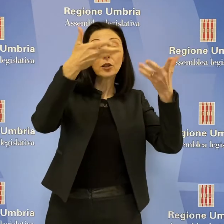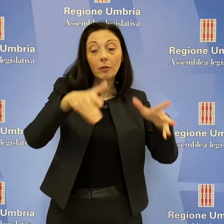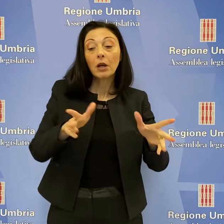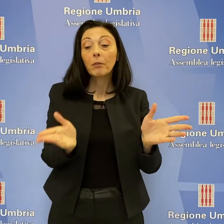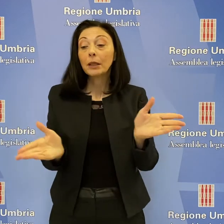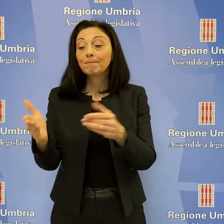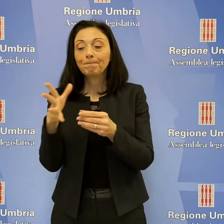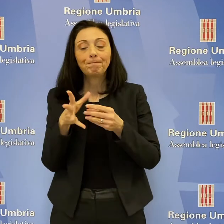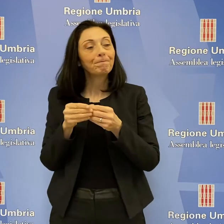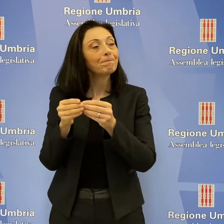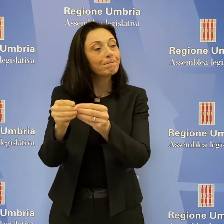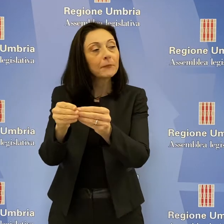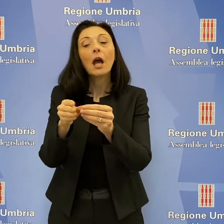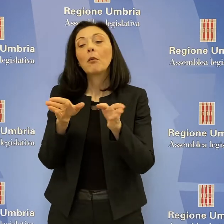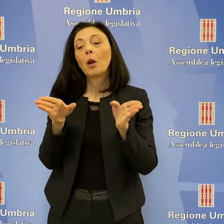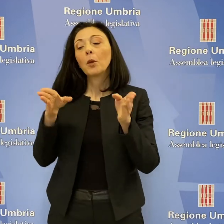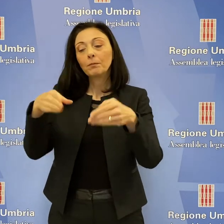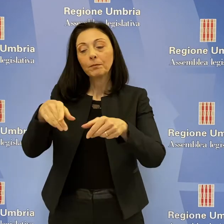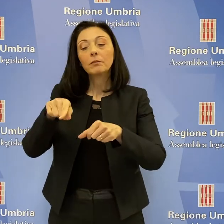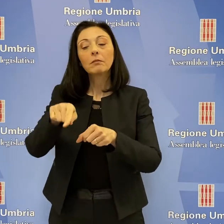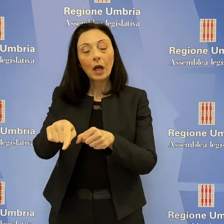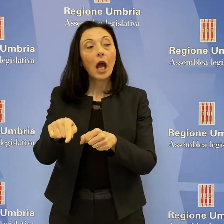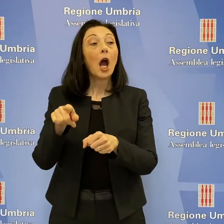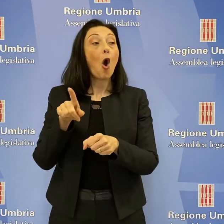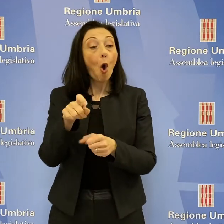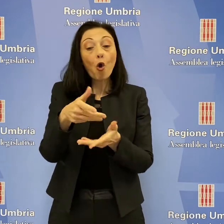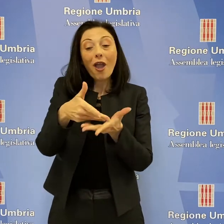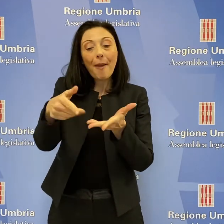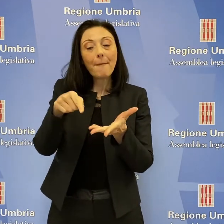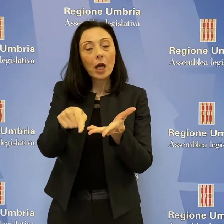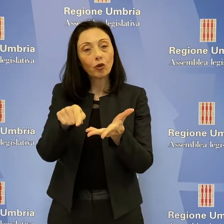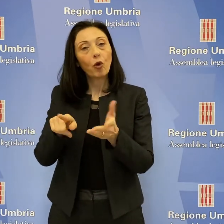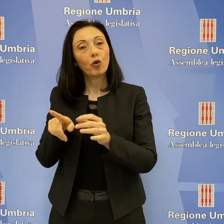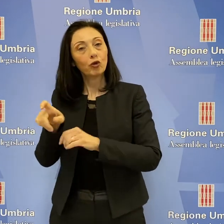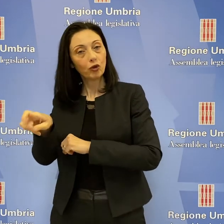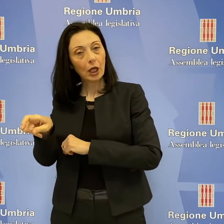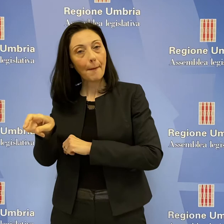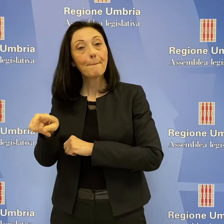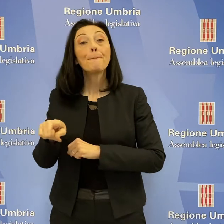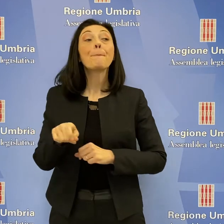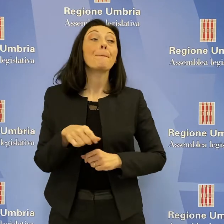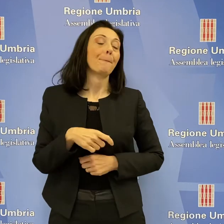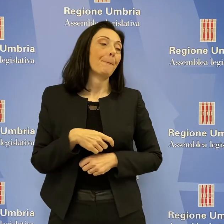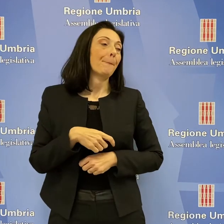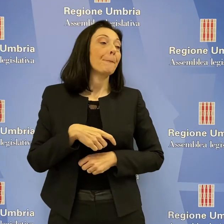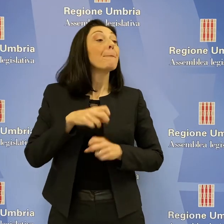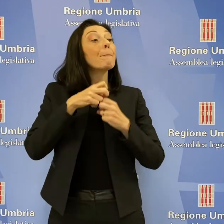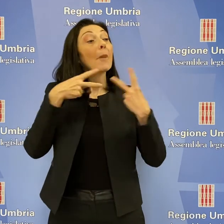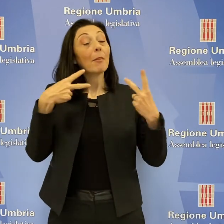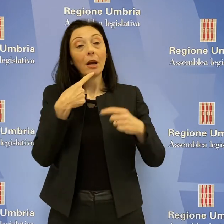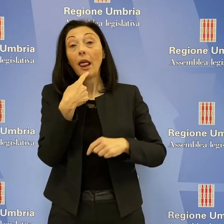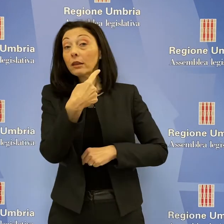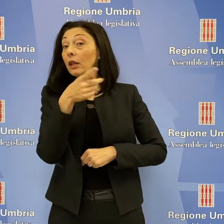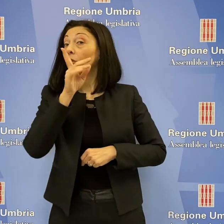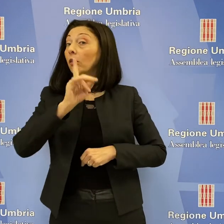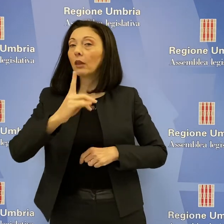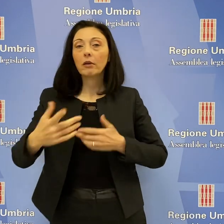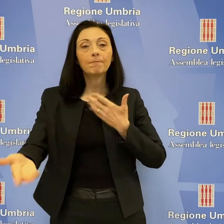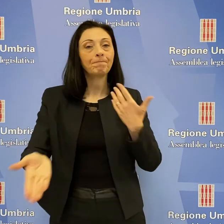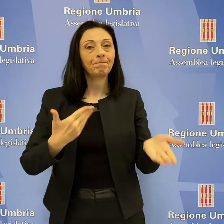'adeguamento degli spazi dedicati all'oncoematologia ed oncologia che riteniamo, ha detto Paparelli, debbano essere celeri al fine di venire